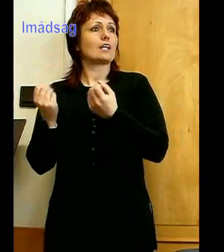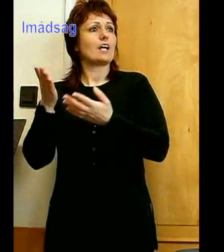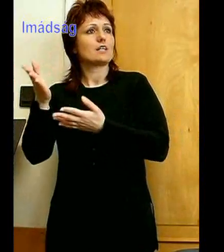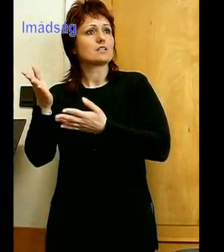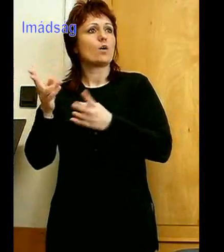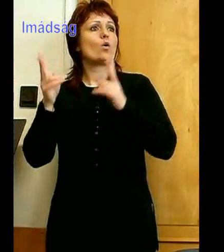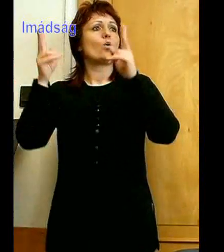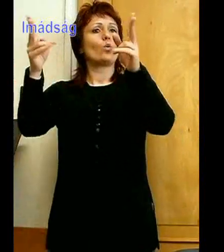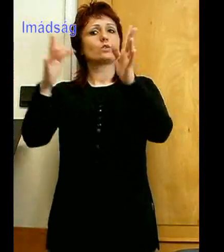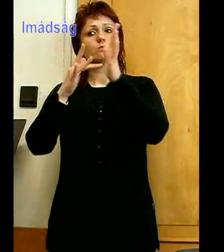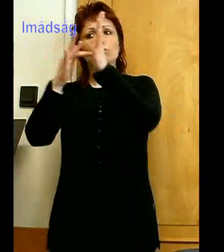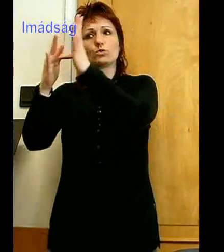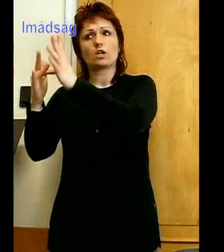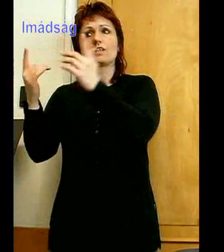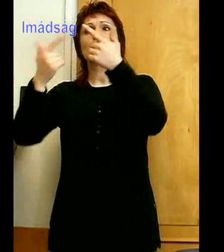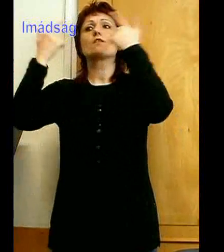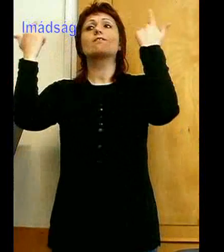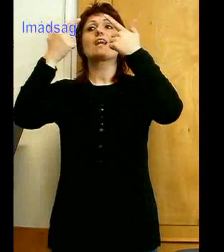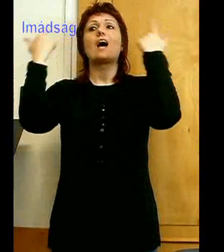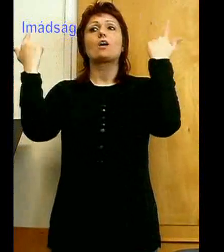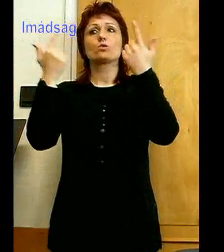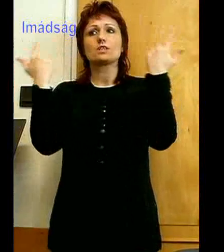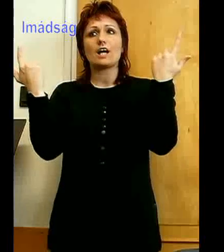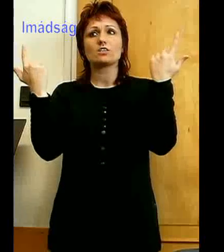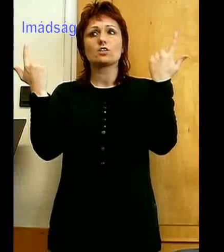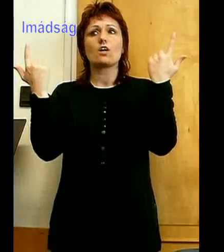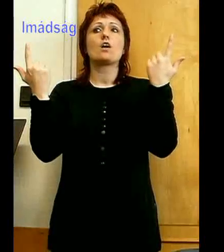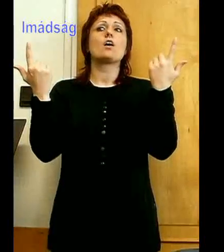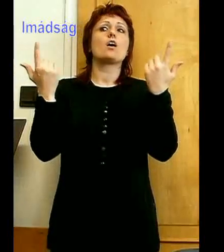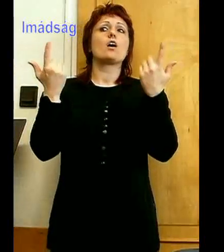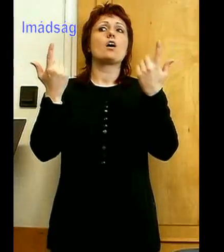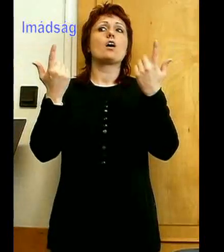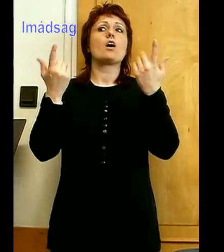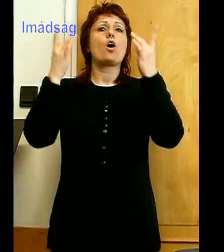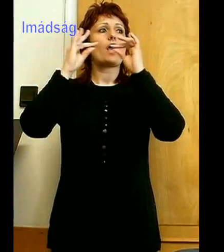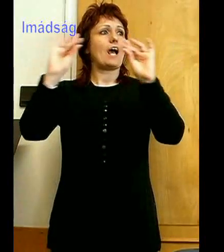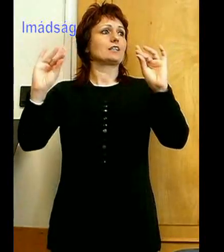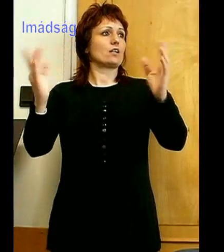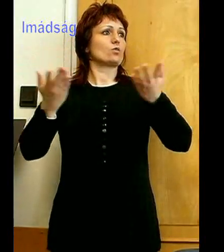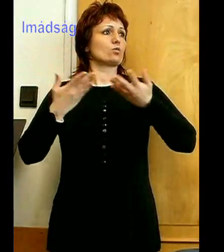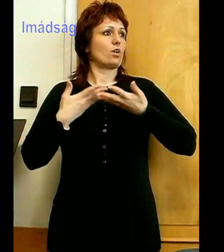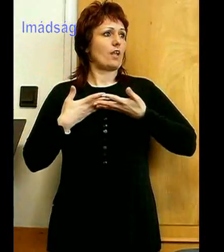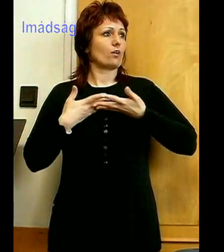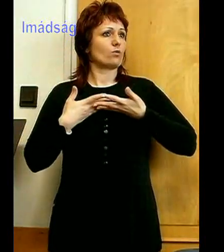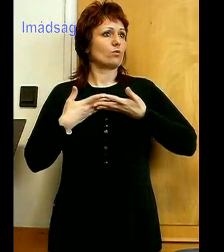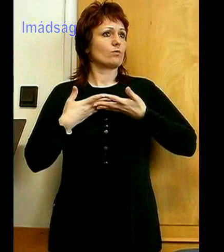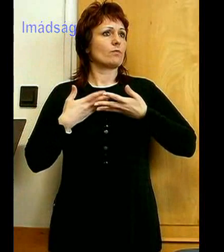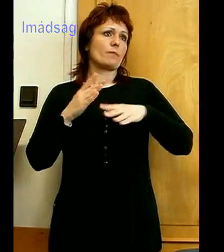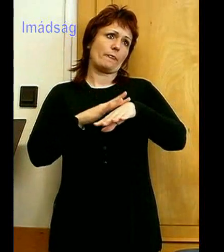világosságot, feloldozást ajándékozol nekünk. Könnyörűj meg a rajtunk jobban, mint